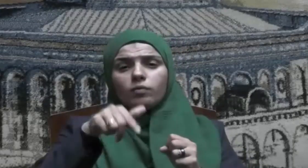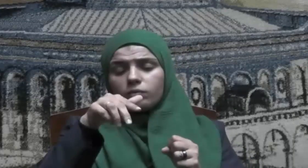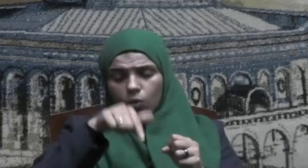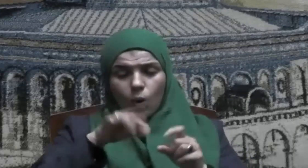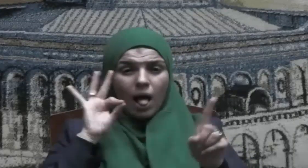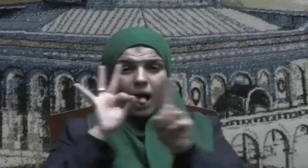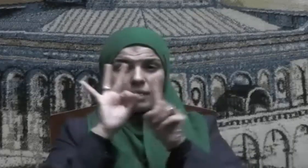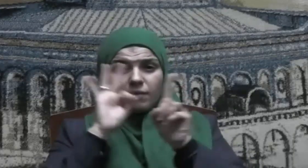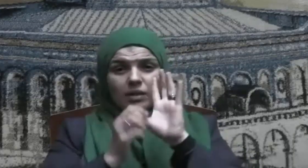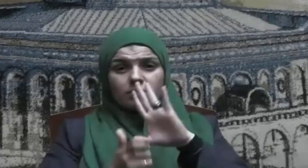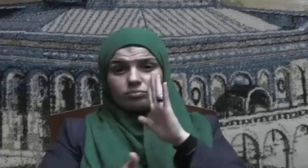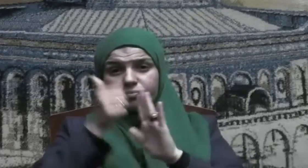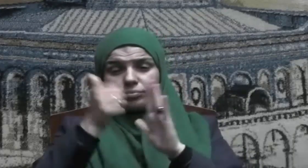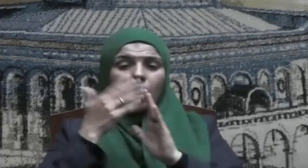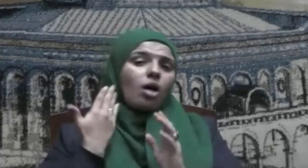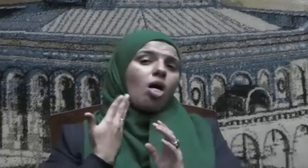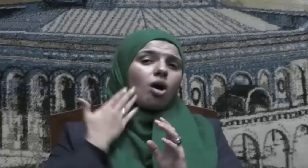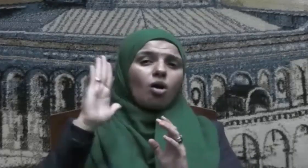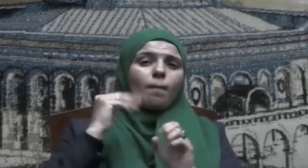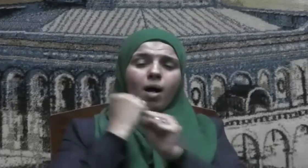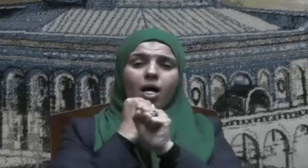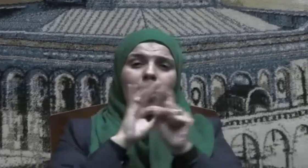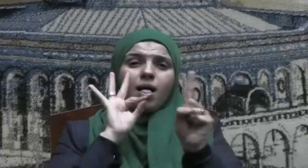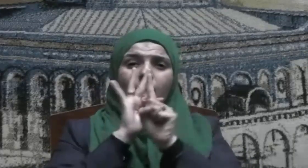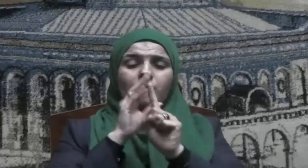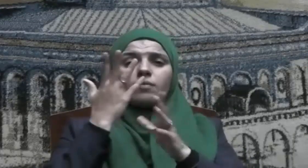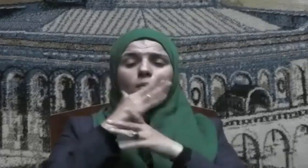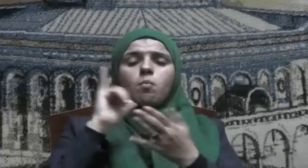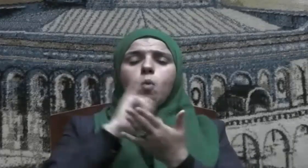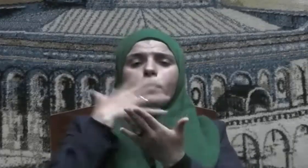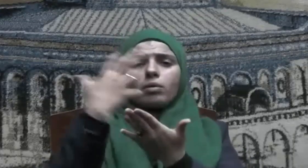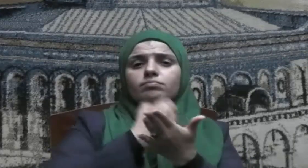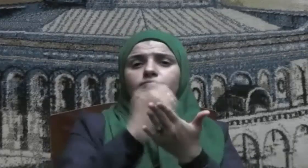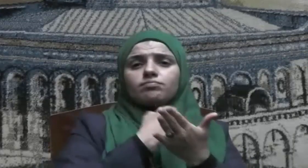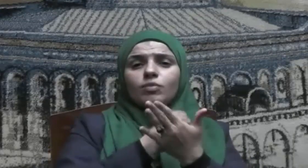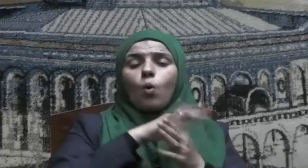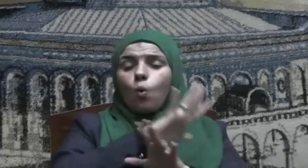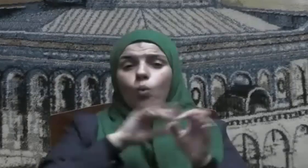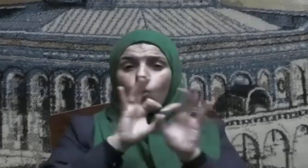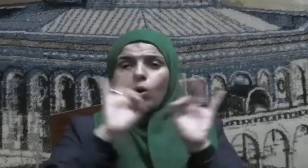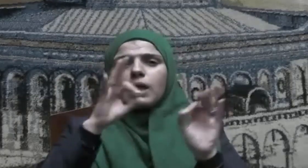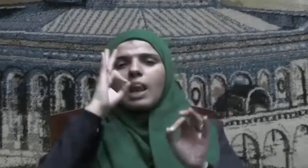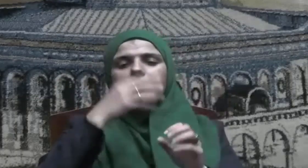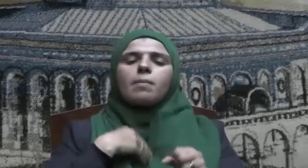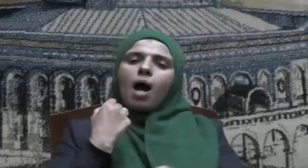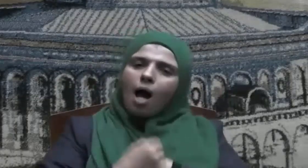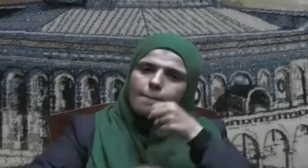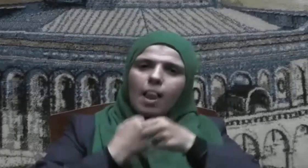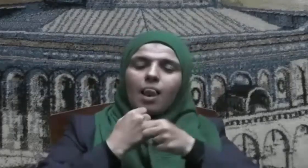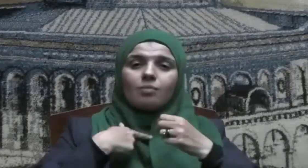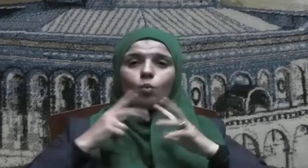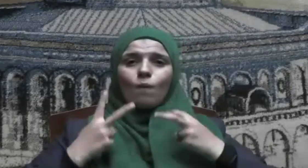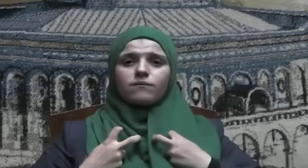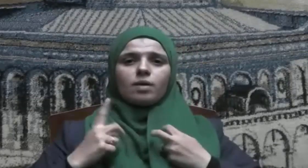وشرف المقاصد ونيل الغايات يقتضي سنوء التضعيات وشرفها